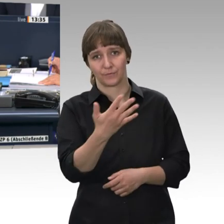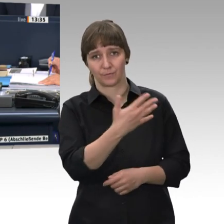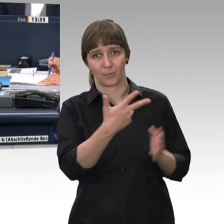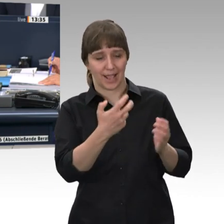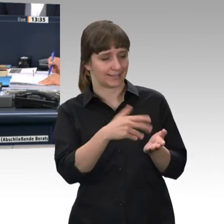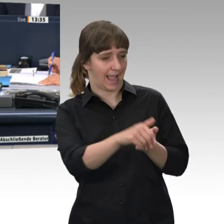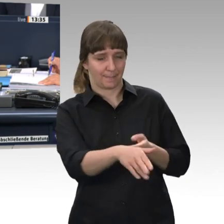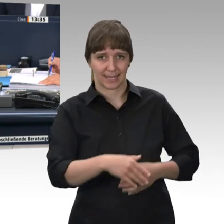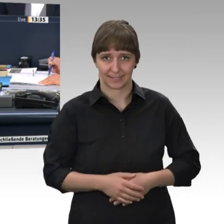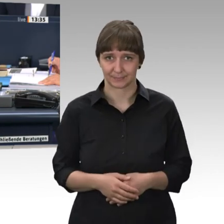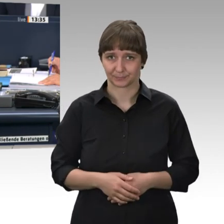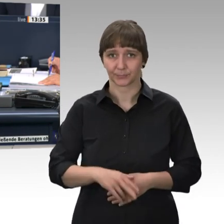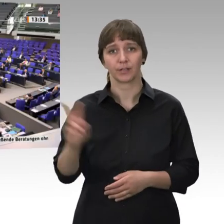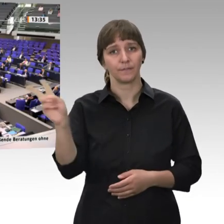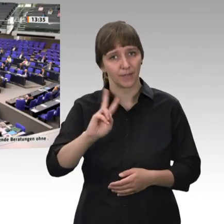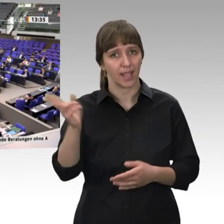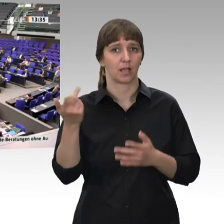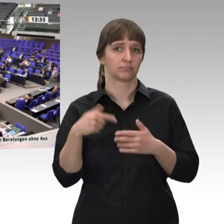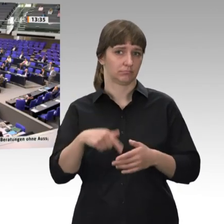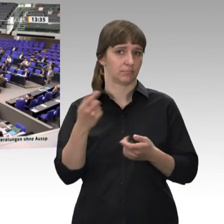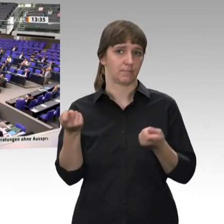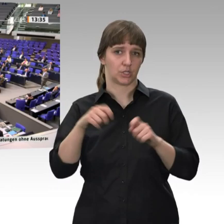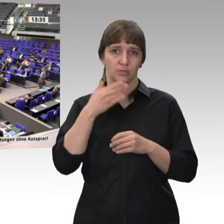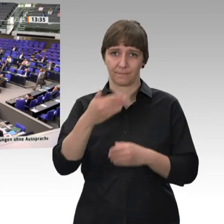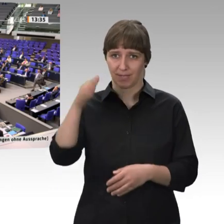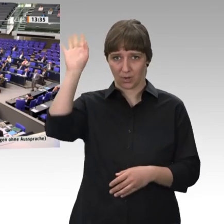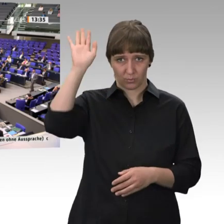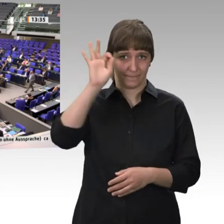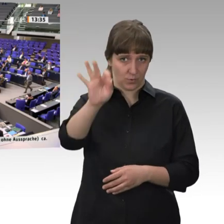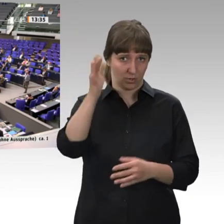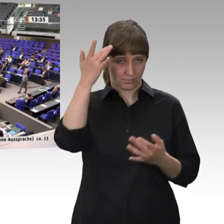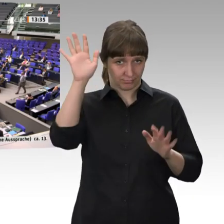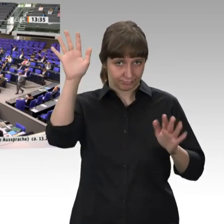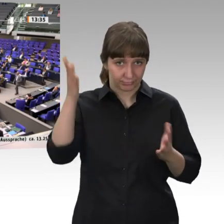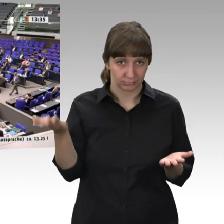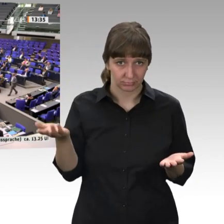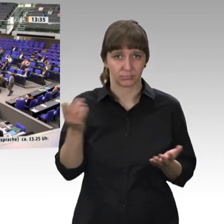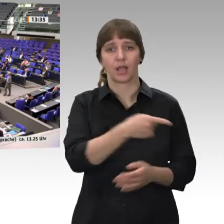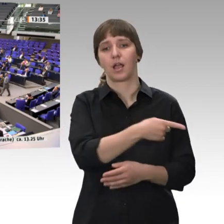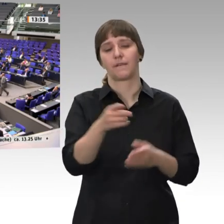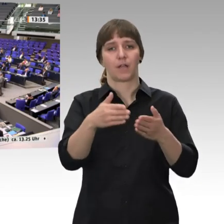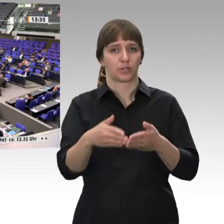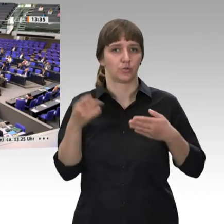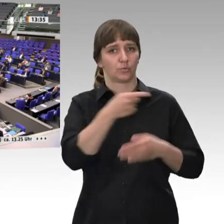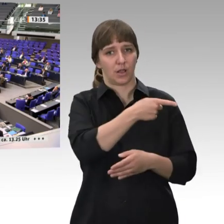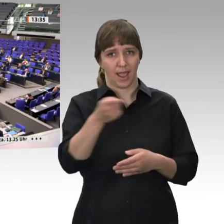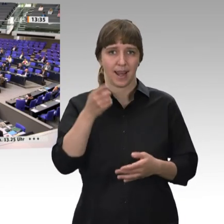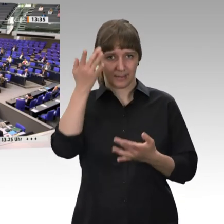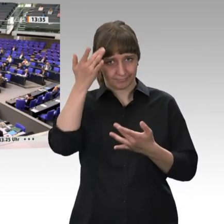abzulehnen. Wer stimmt für die Beschlussempfehlung des Ausschusses? Das sind alle Fraktionen, mit Ausnahme der Linken. Gegenprobe